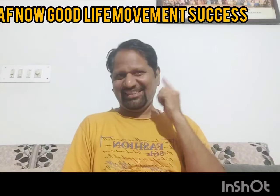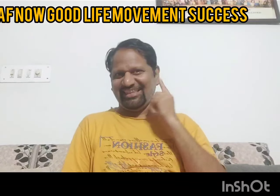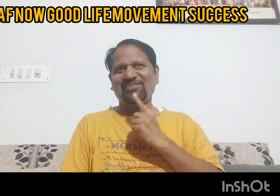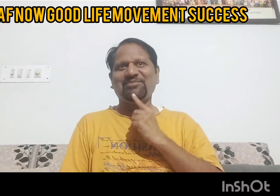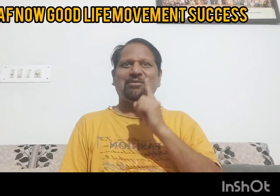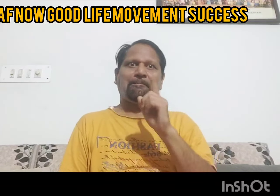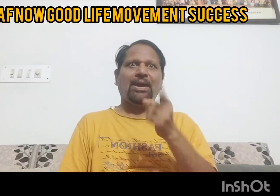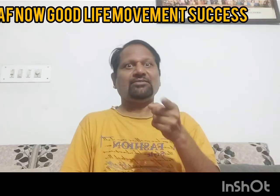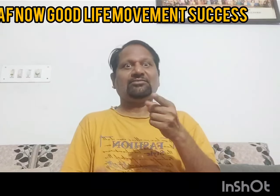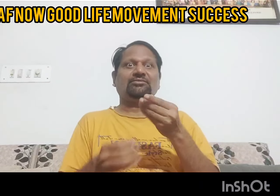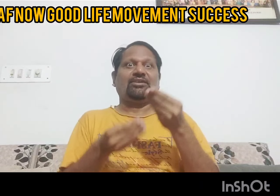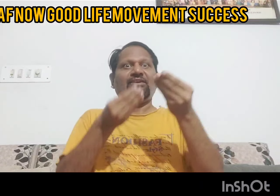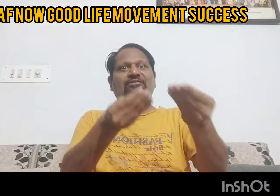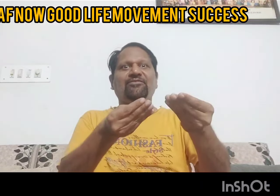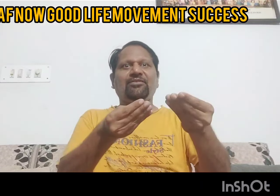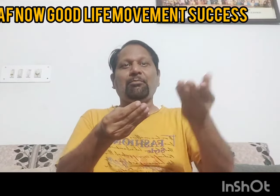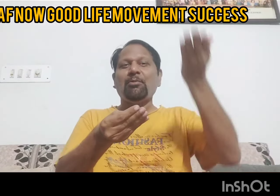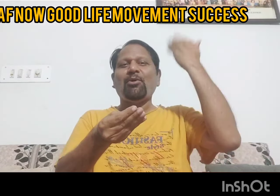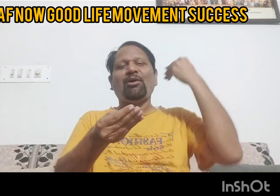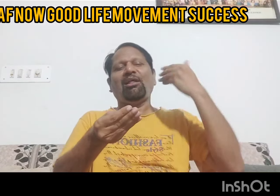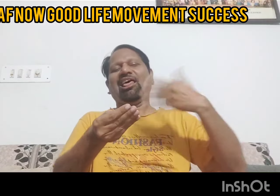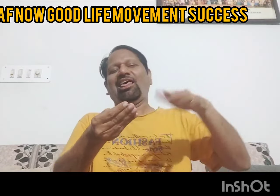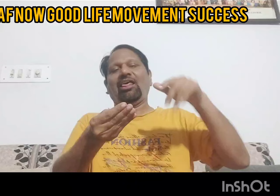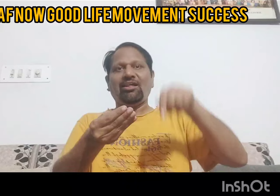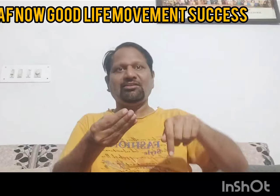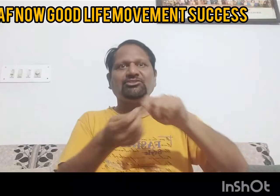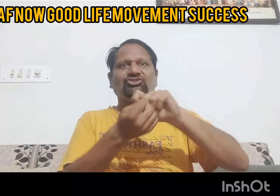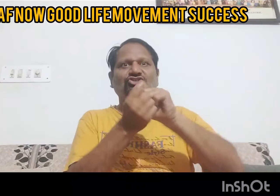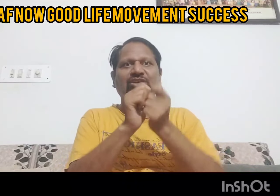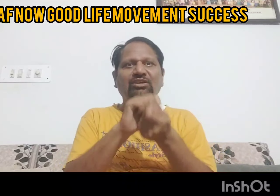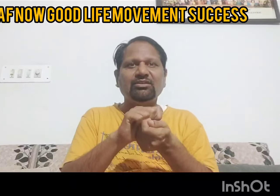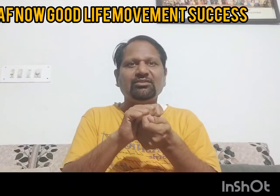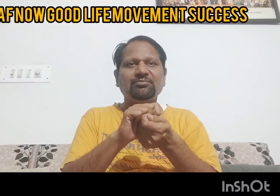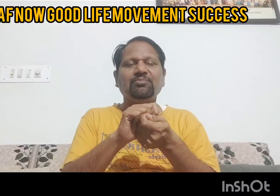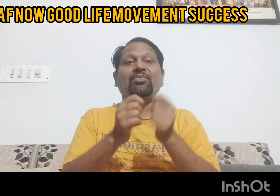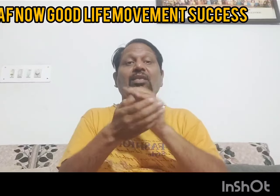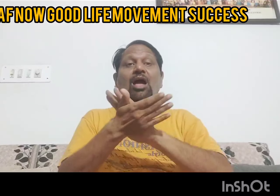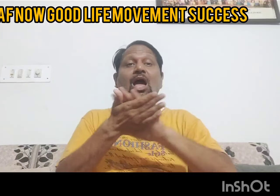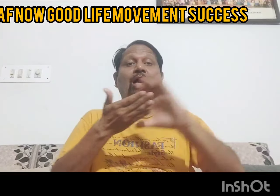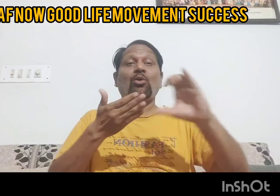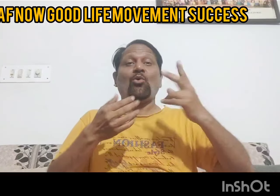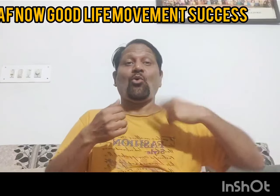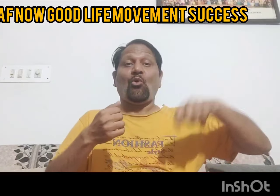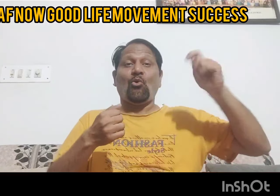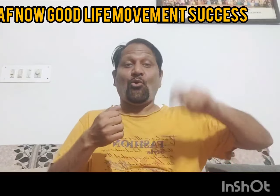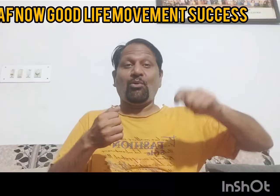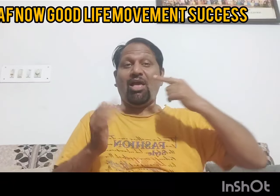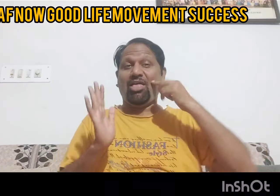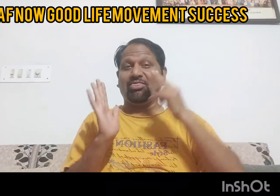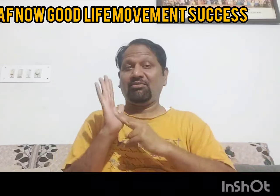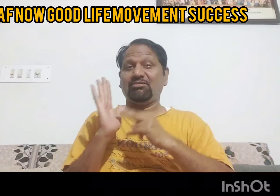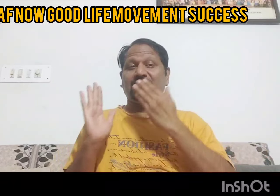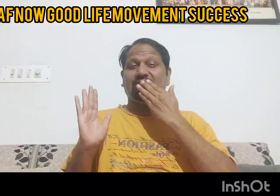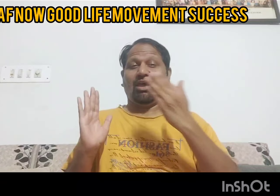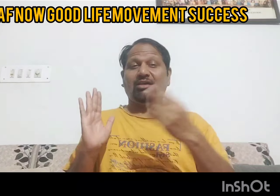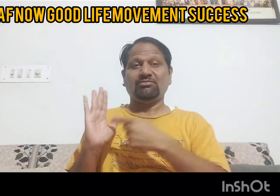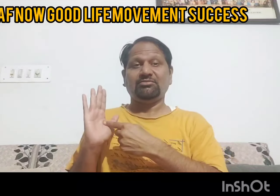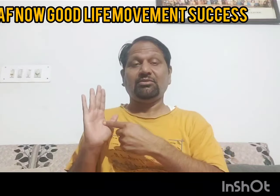जन शामिल हुए और इसी कारण से यह सब सफलता मिल रही है इंदोर